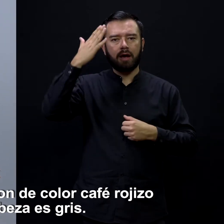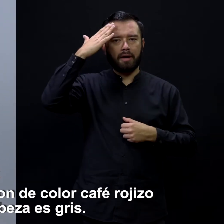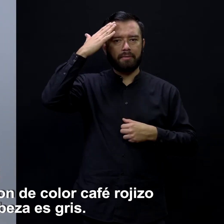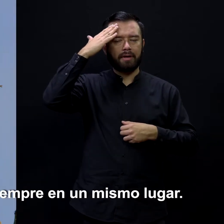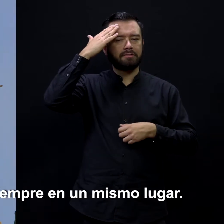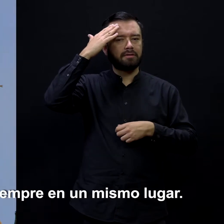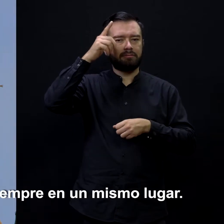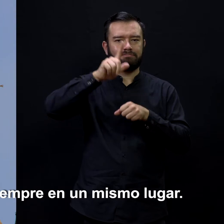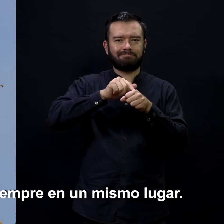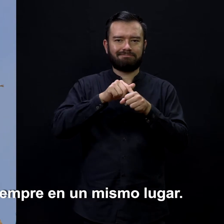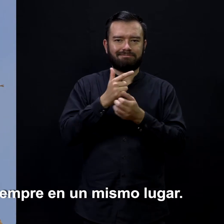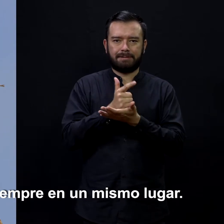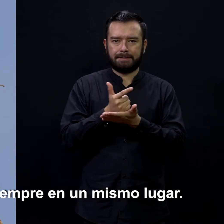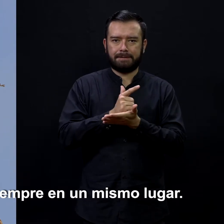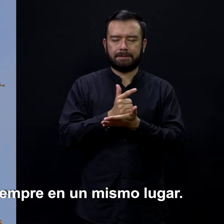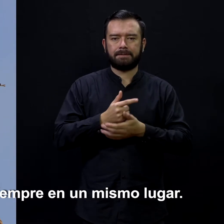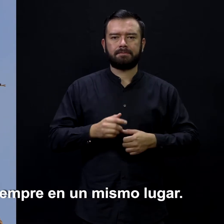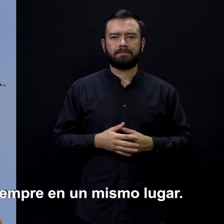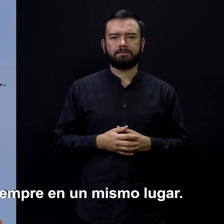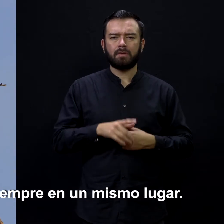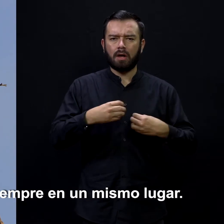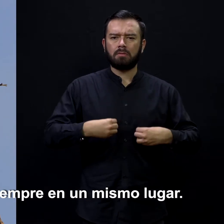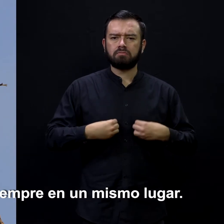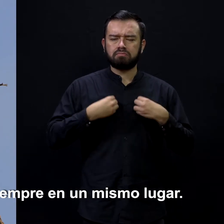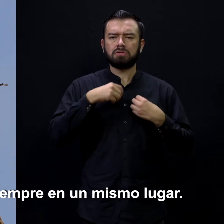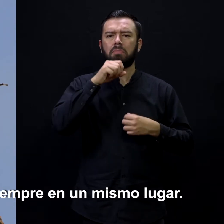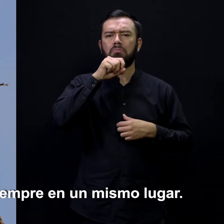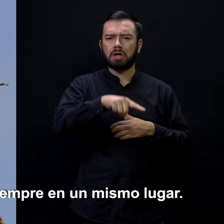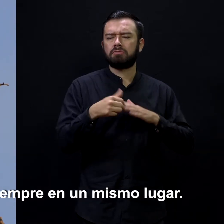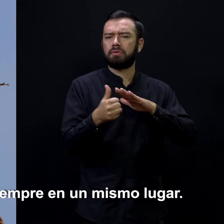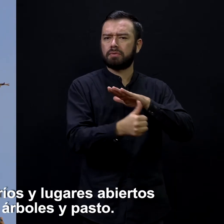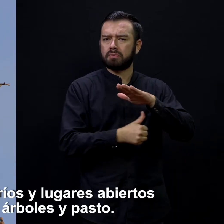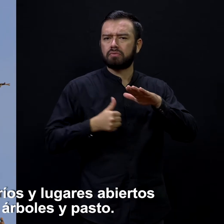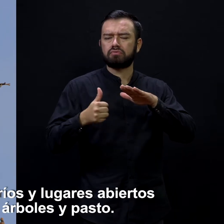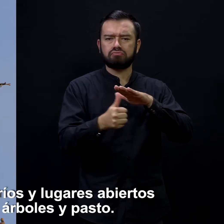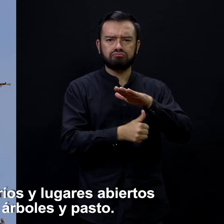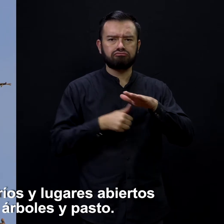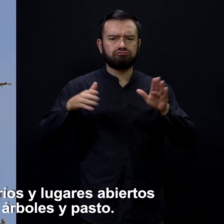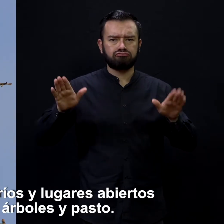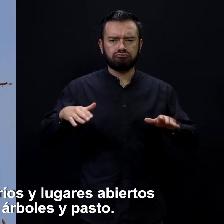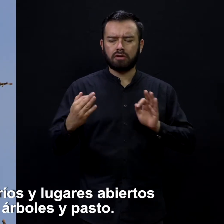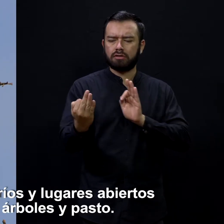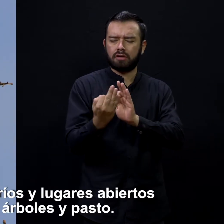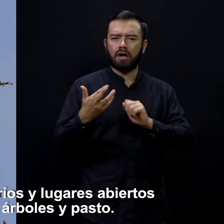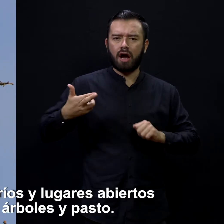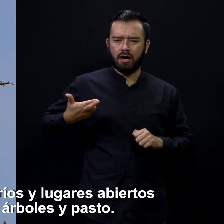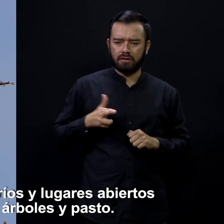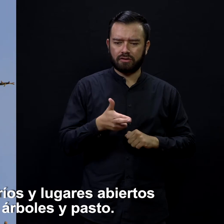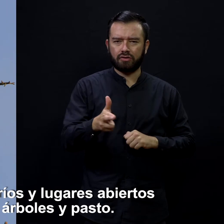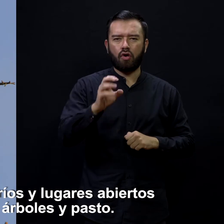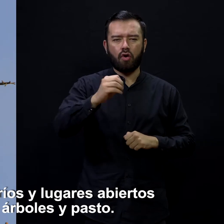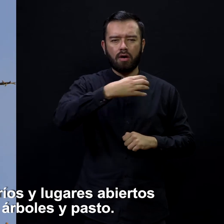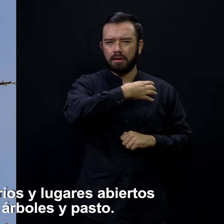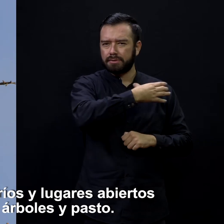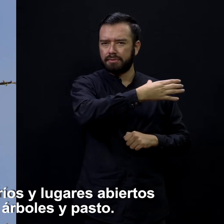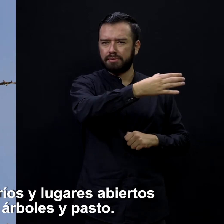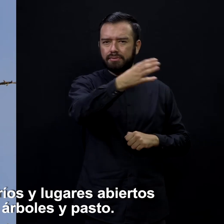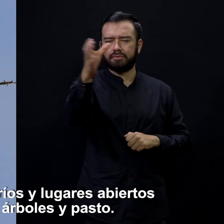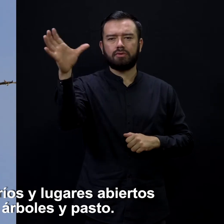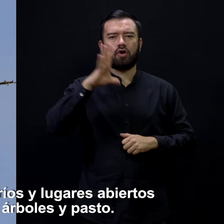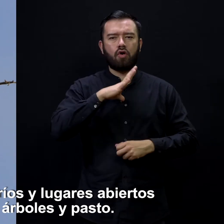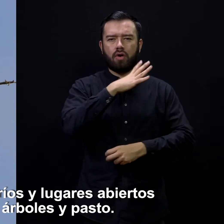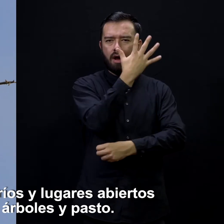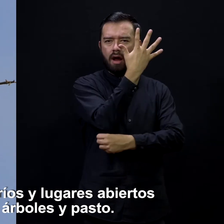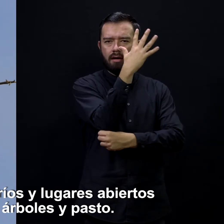es un ave que vive siempre en un mismo lugar se encuentra en ríos y lugares abiertos que tengan